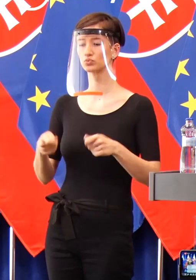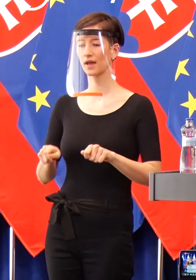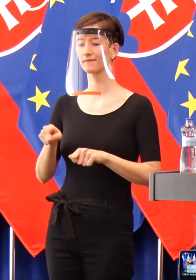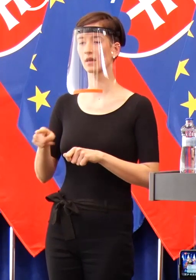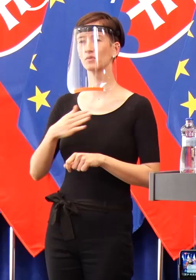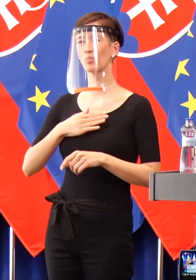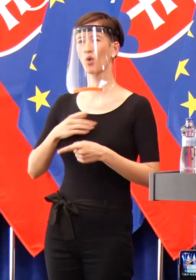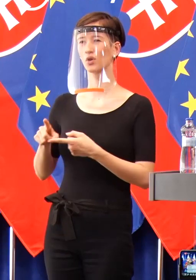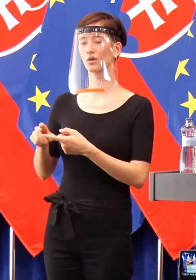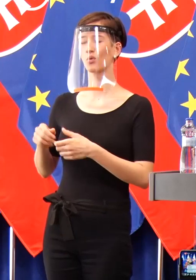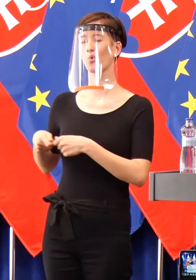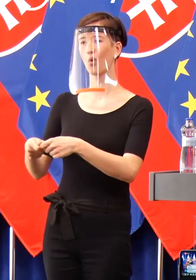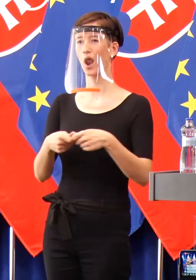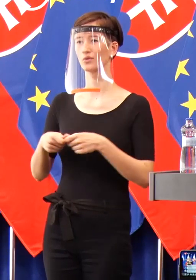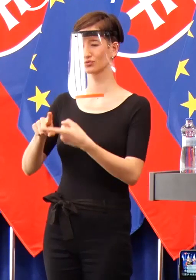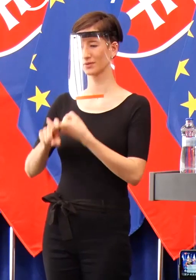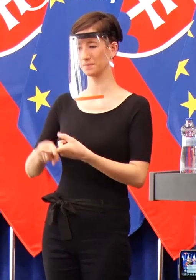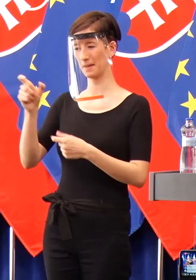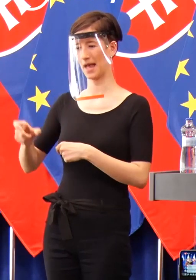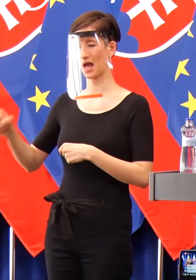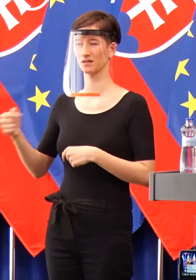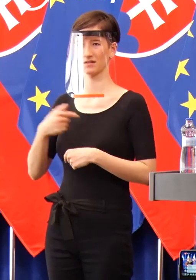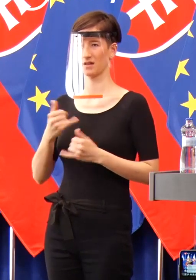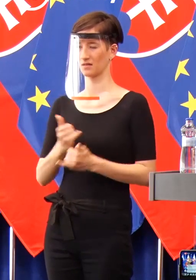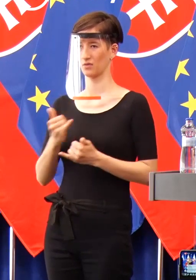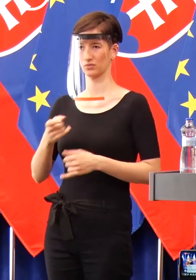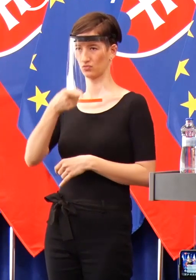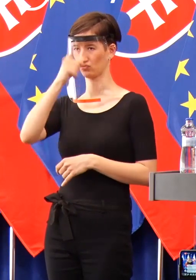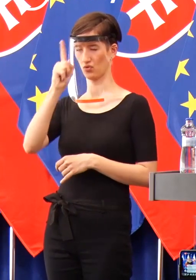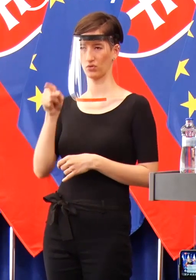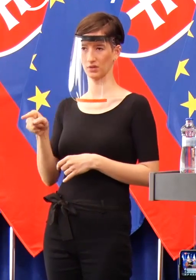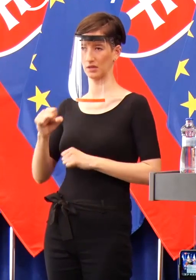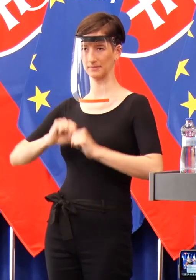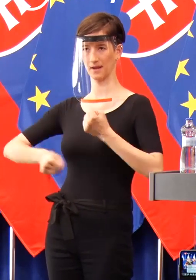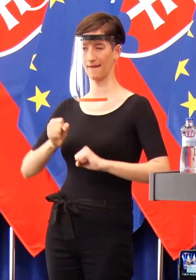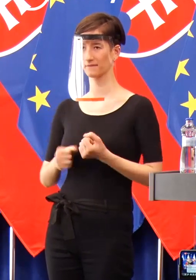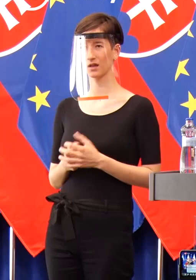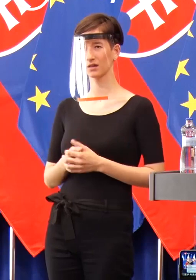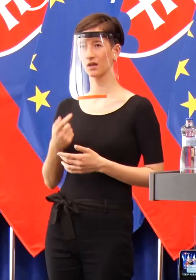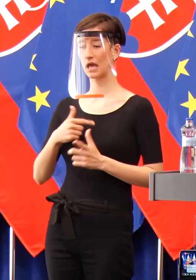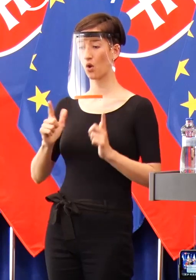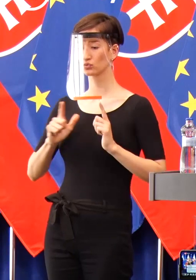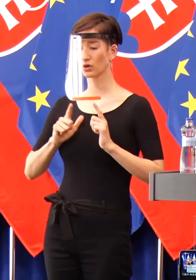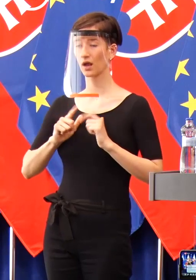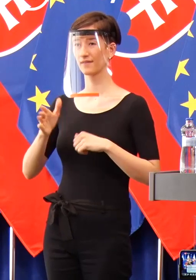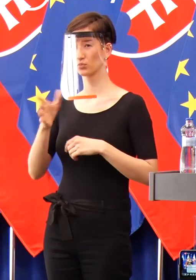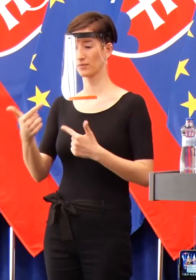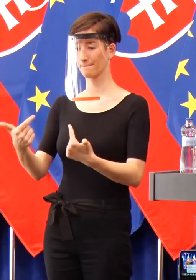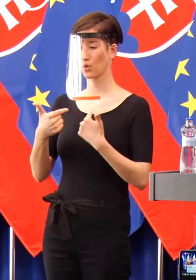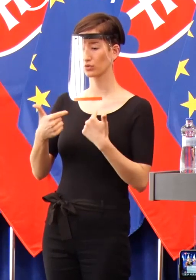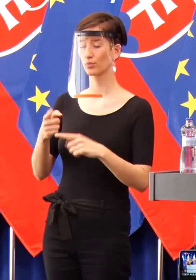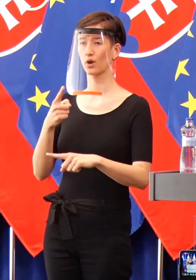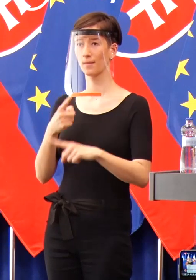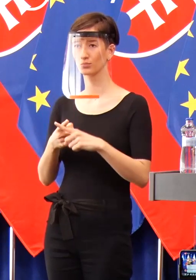koaličných partnerov, ktorí miesto toho, aby sme teraz stáli v jednom šíku, držali sa za ruky, podporovali sa, tak si ideme